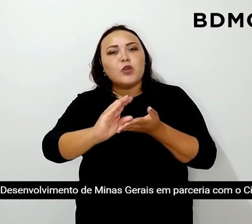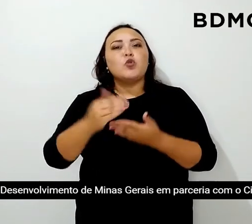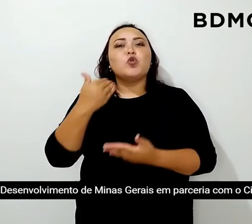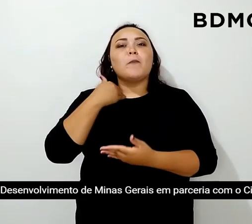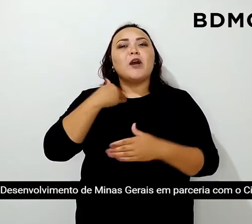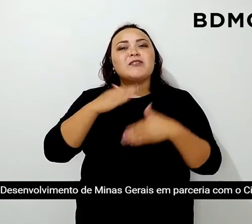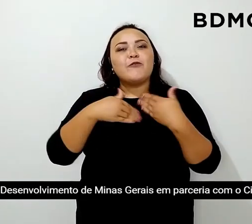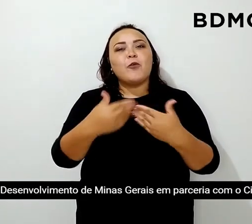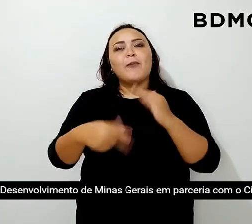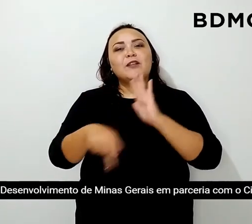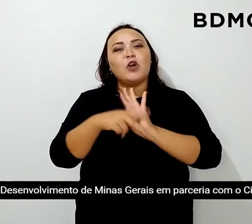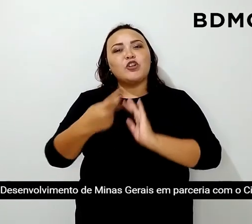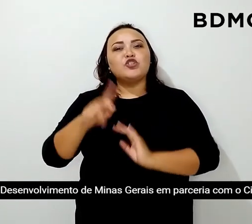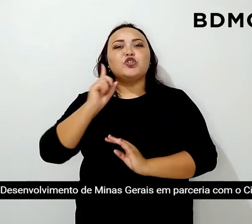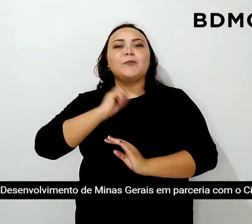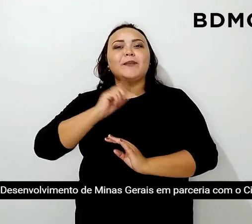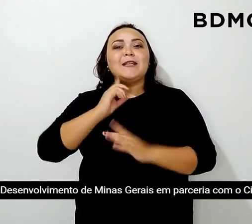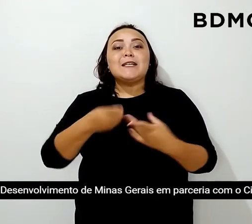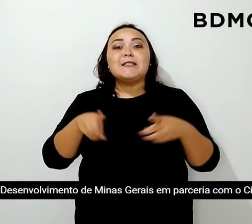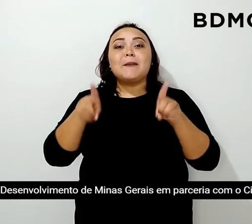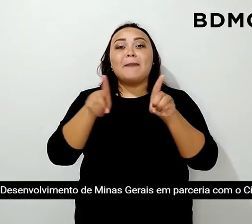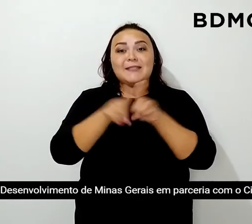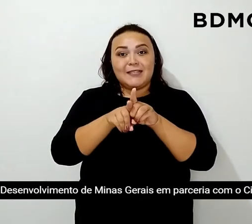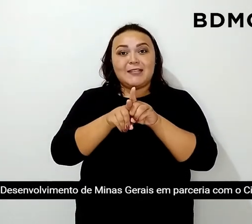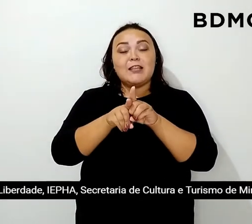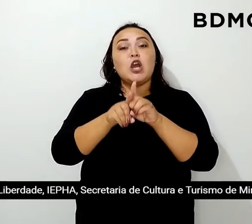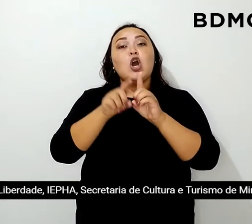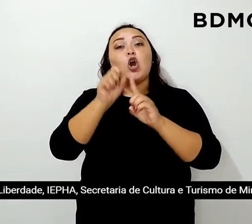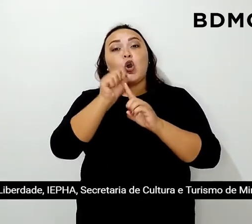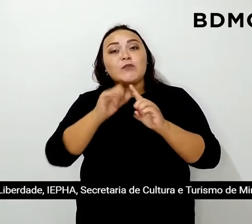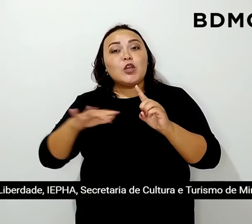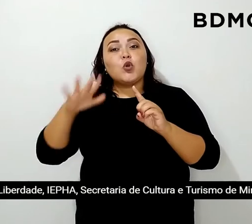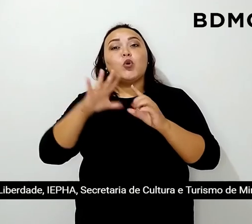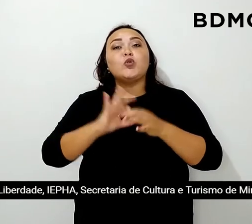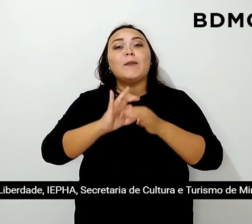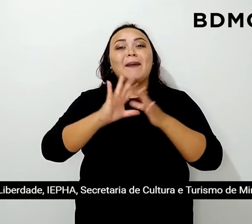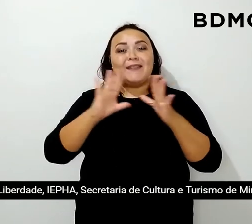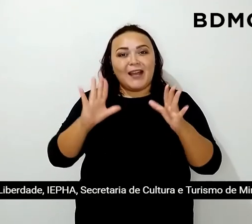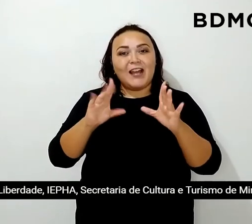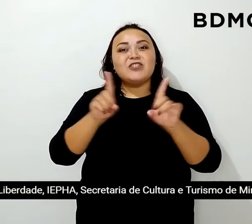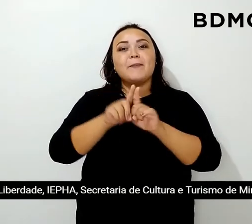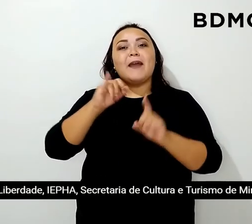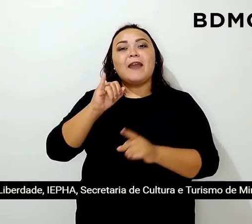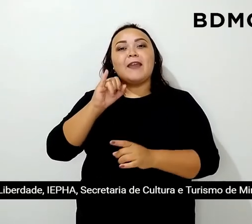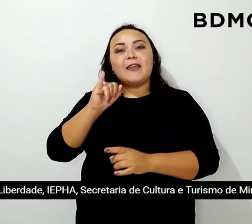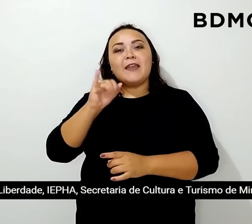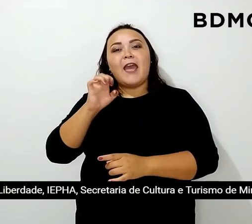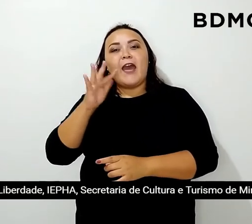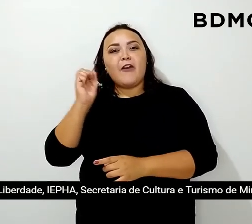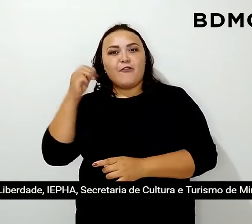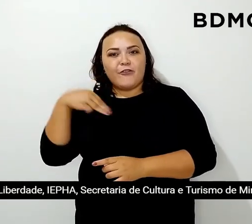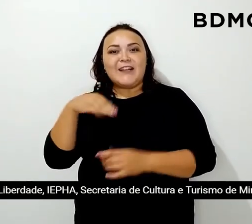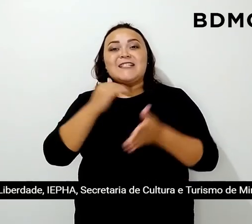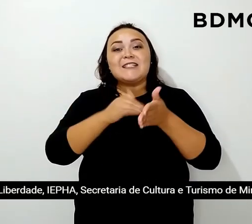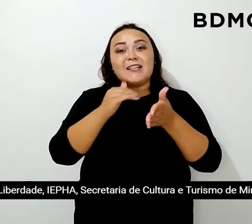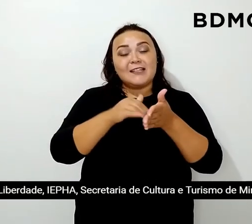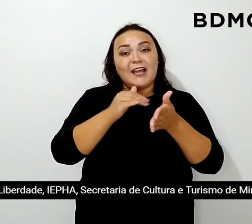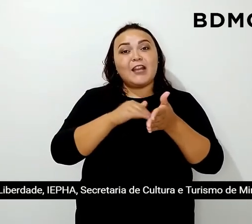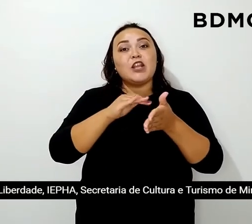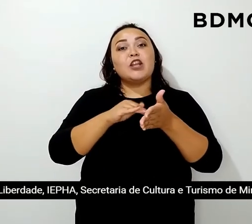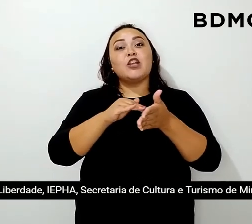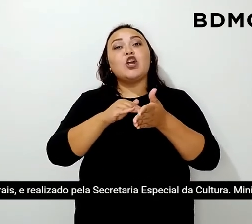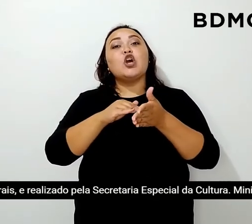Desenvolvimento de Minas Gerais, em parceria com o Circuito Liberdade, IEFA, Secretaria de Cultura e